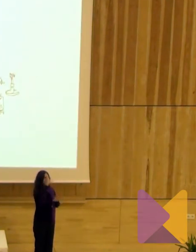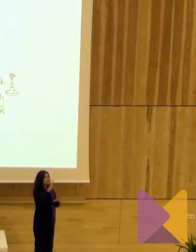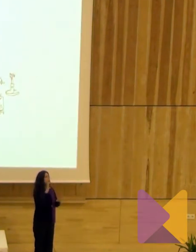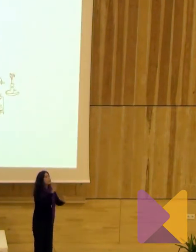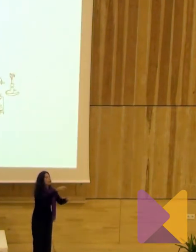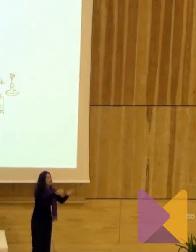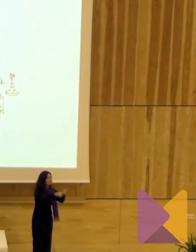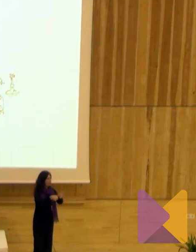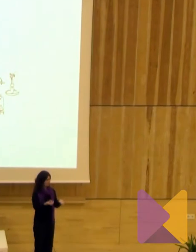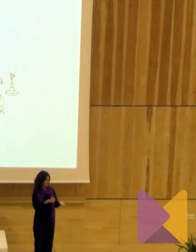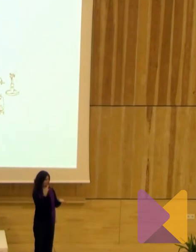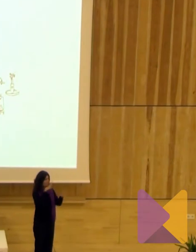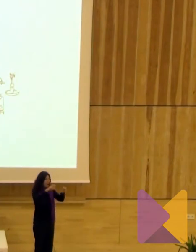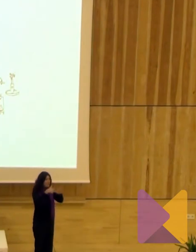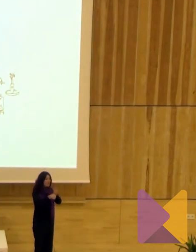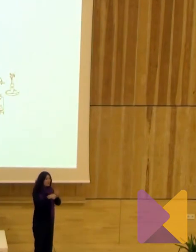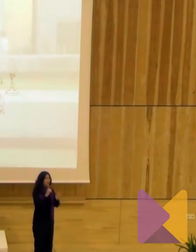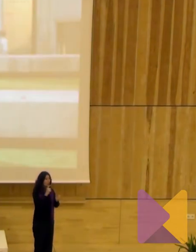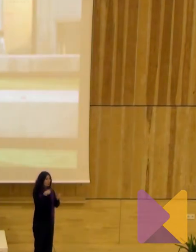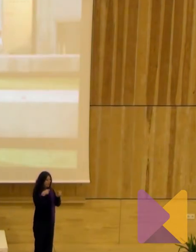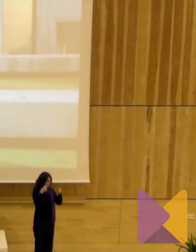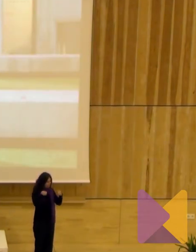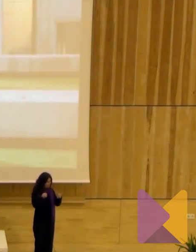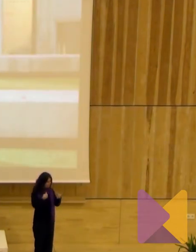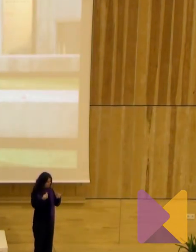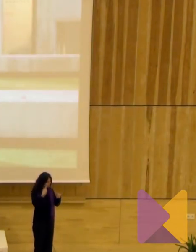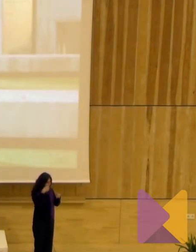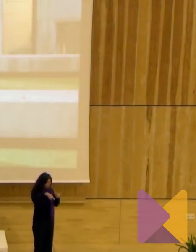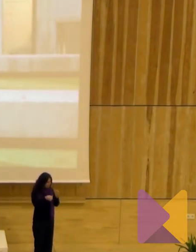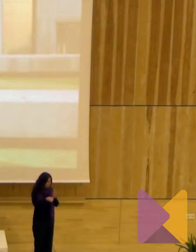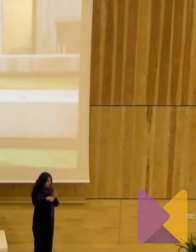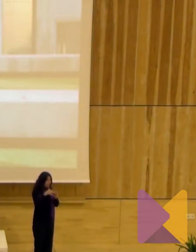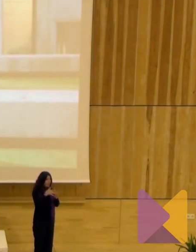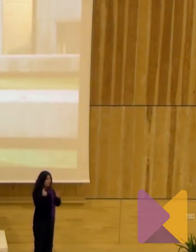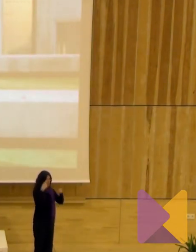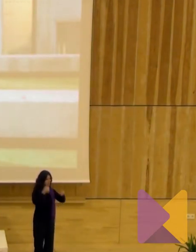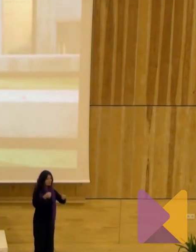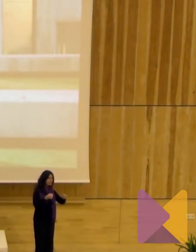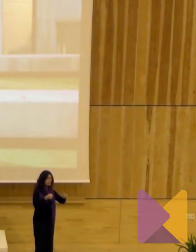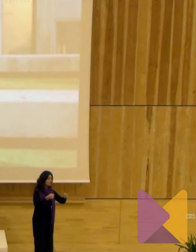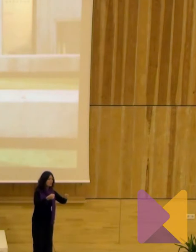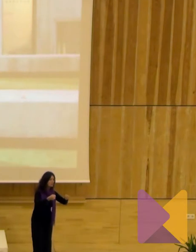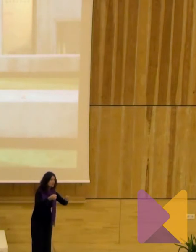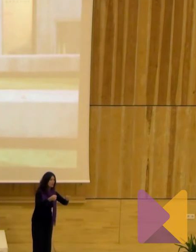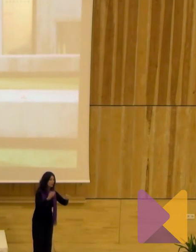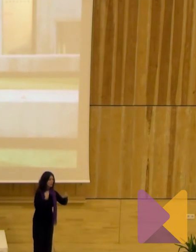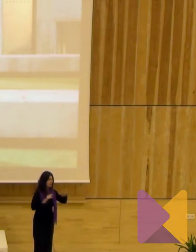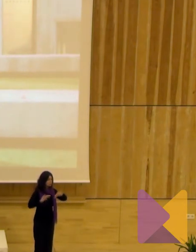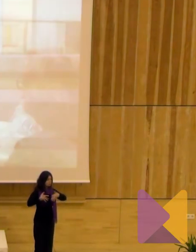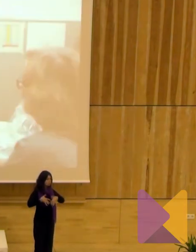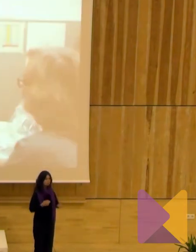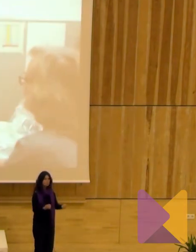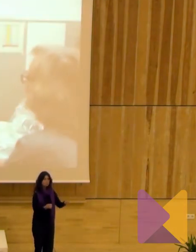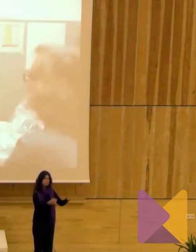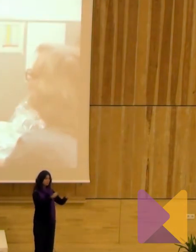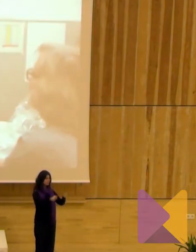el carnet de conducir o aprender a conducir. Uno se da cuenta que sabe conducir cuando ya no piensa que tiene que hacer, cuando lo ha incorporado, lo ha